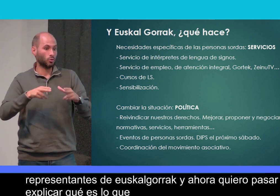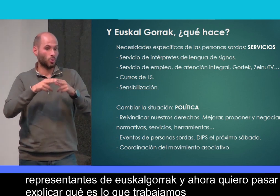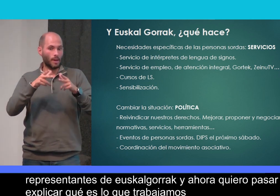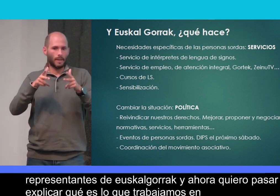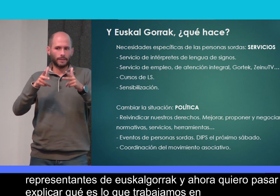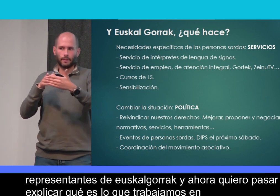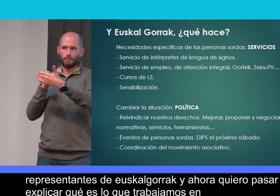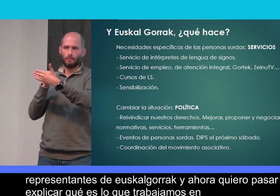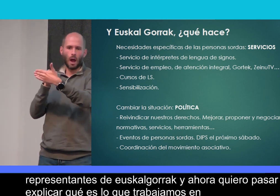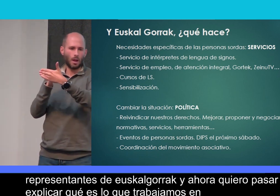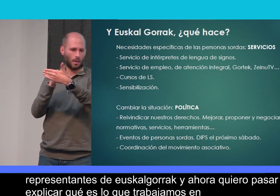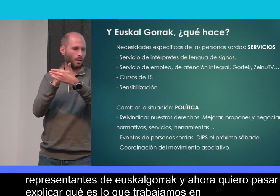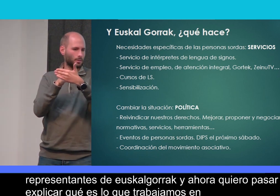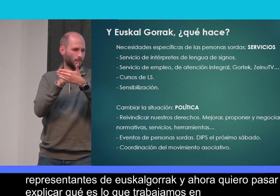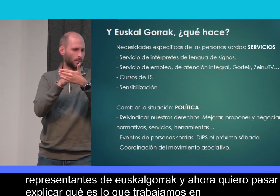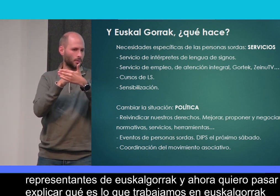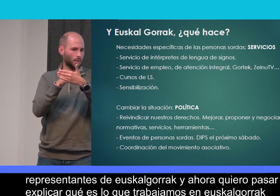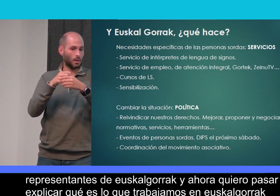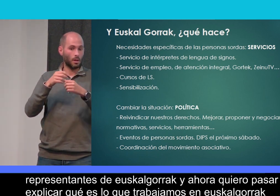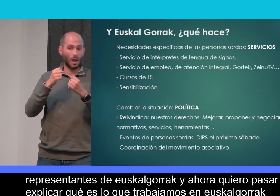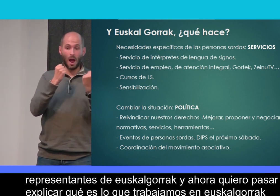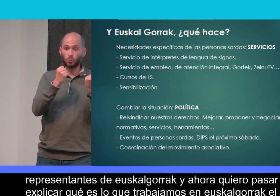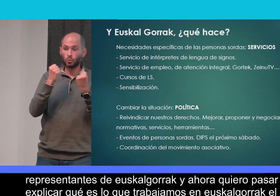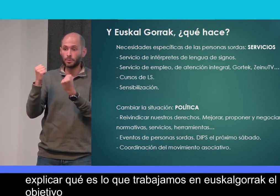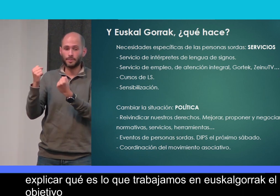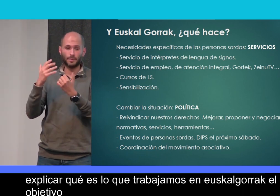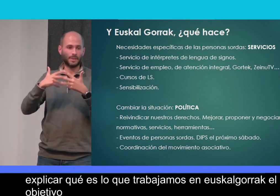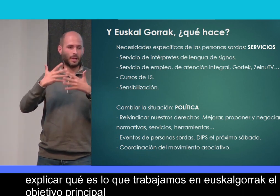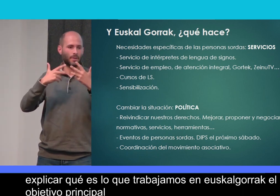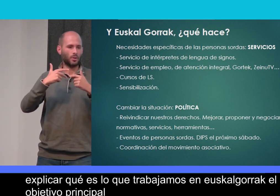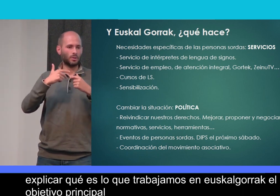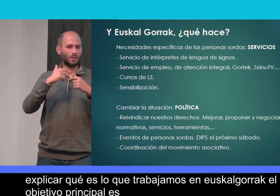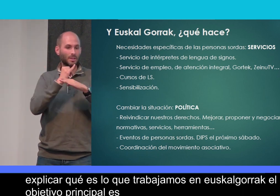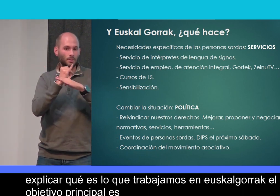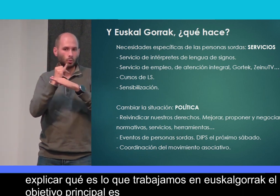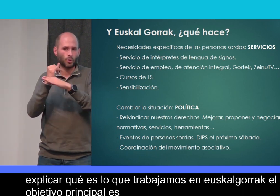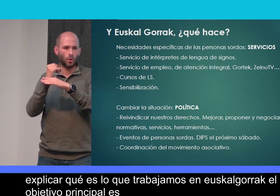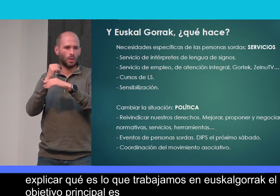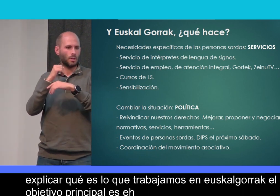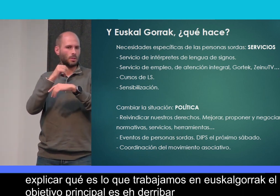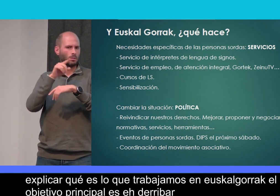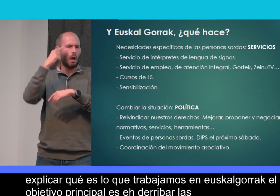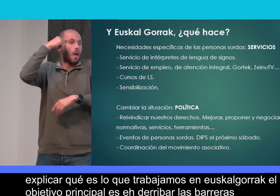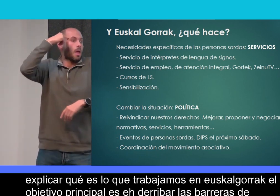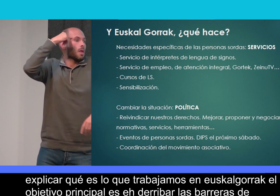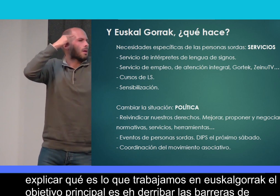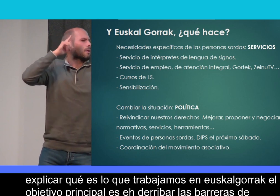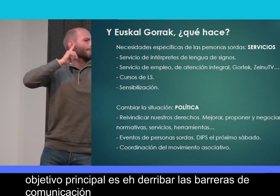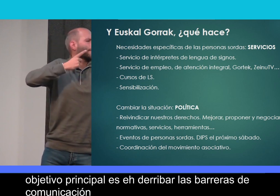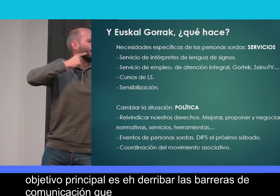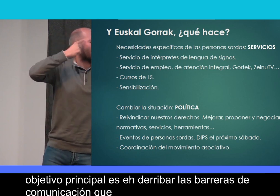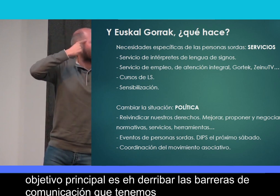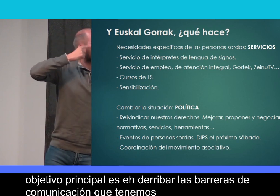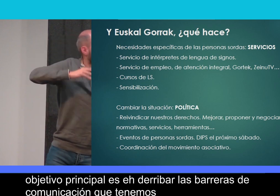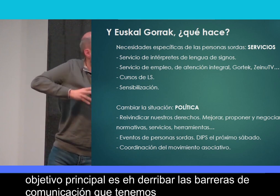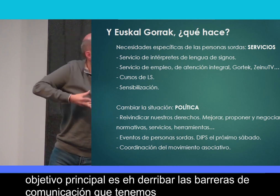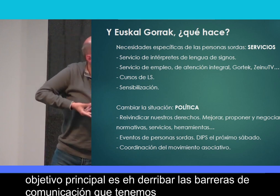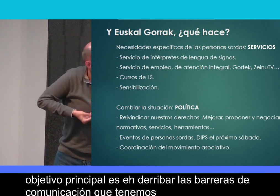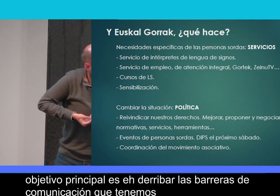Gorrak. El objetivo principal es derribar las barreras de comunicación que tenemos en Euskadi,